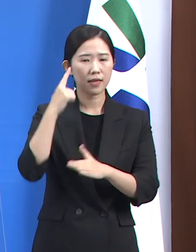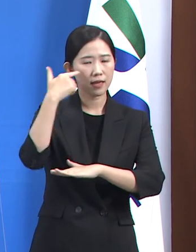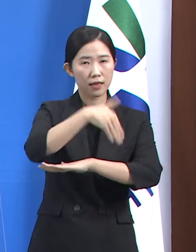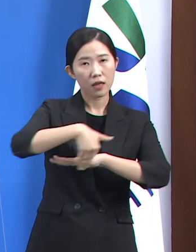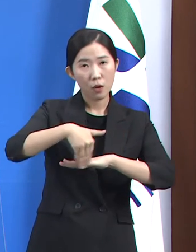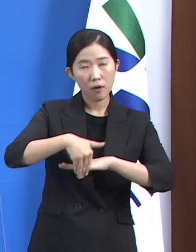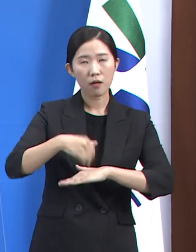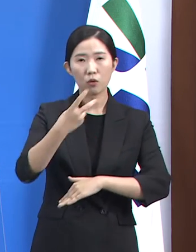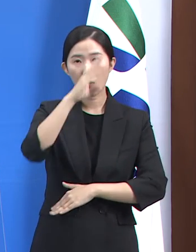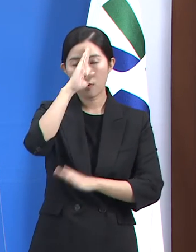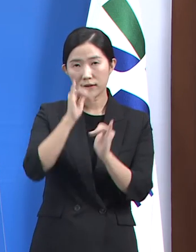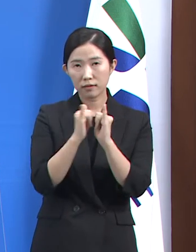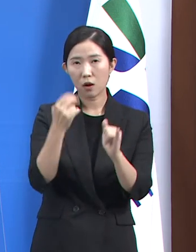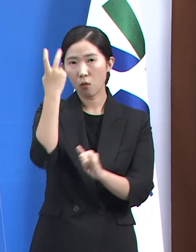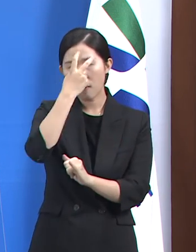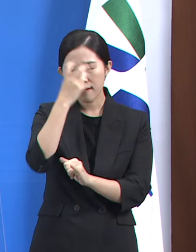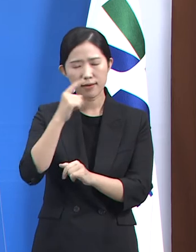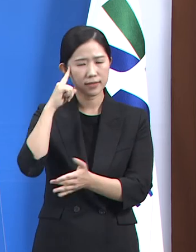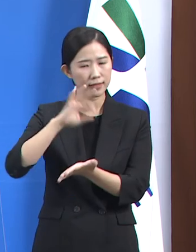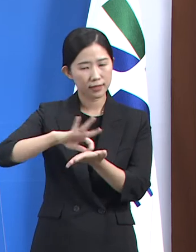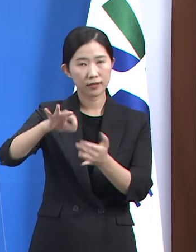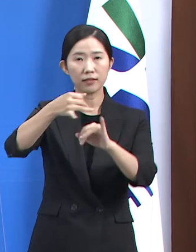환자 관리에도 총력을 다하겠습니다.